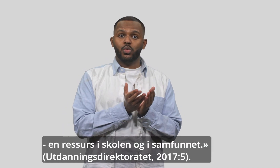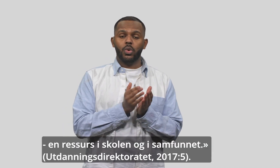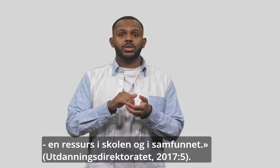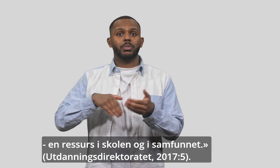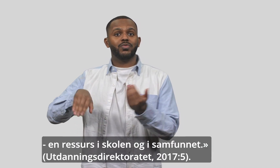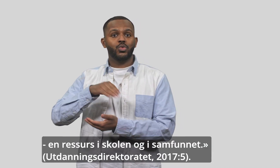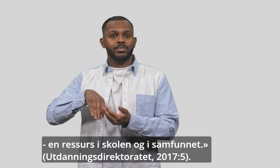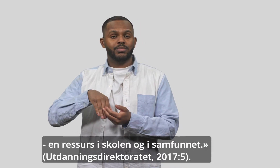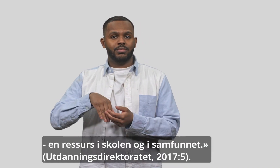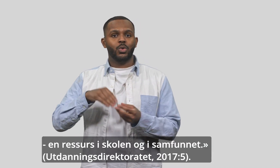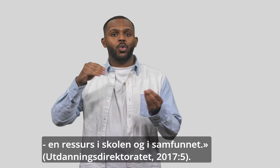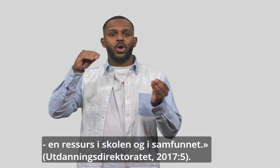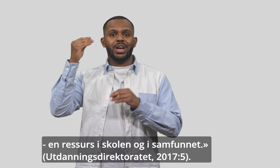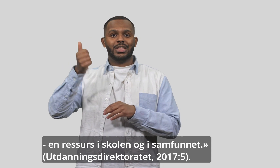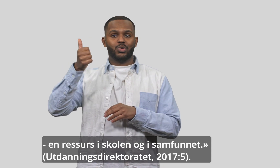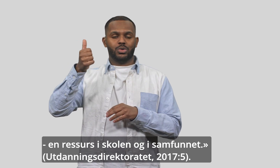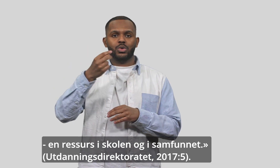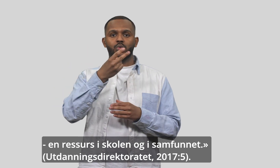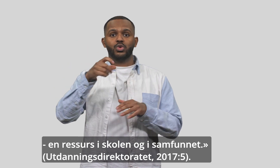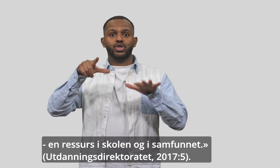samfunnet. Utdanningsdirektoratet 2017-5